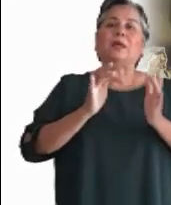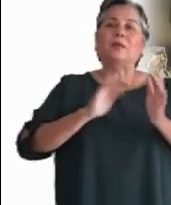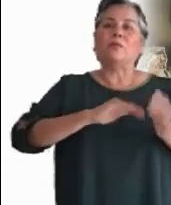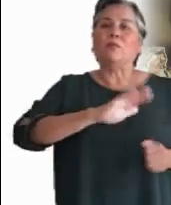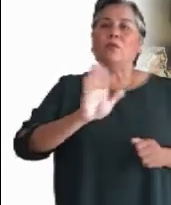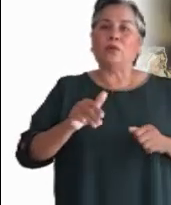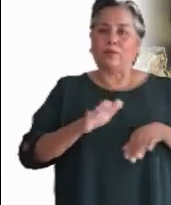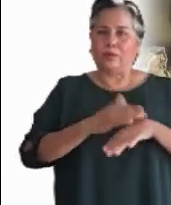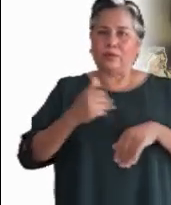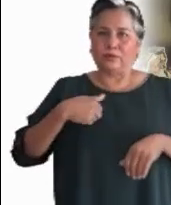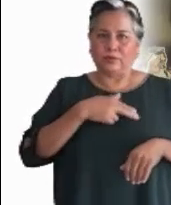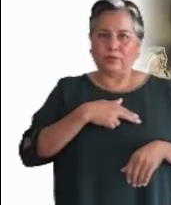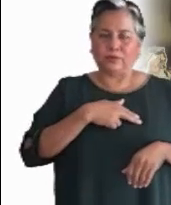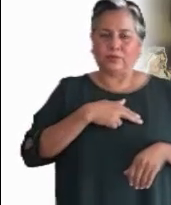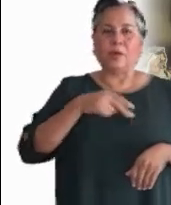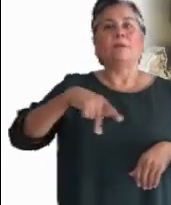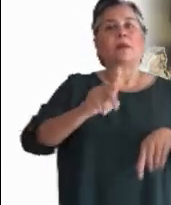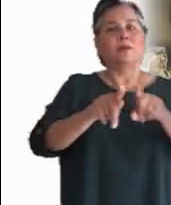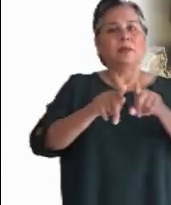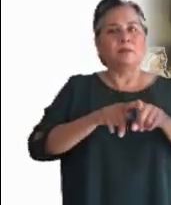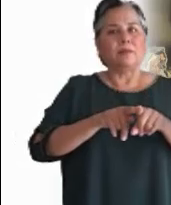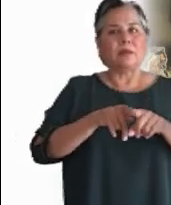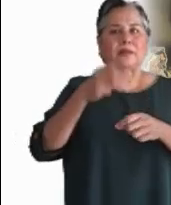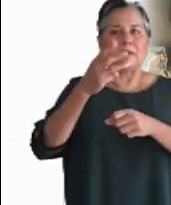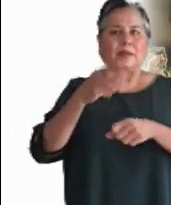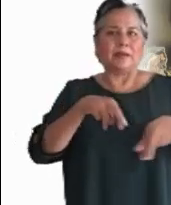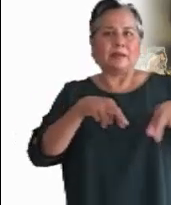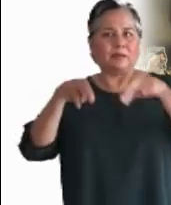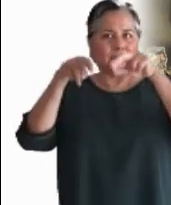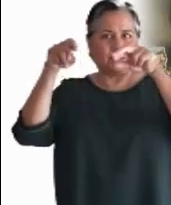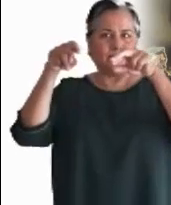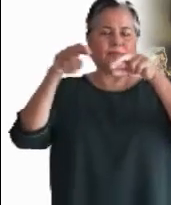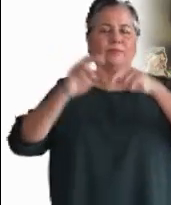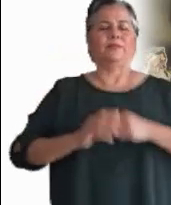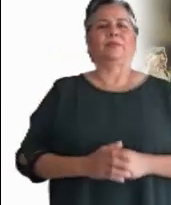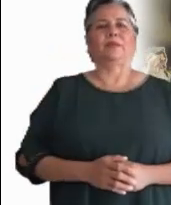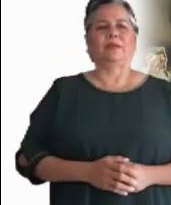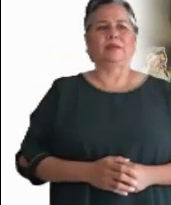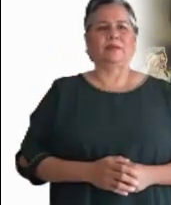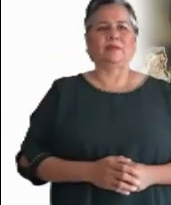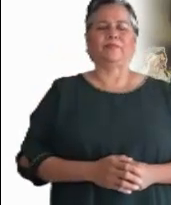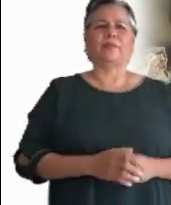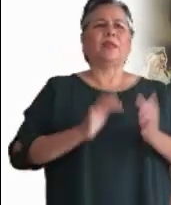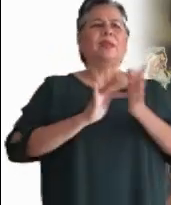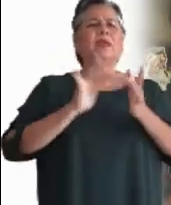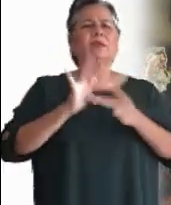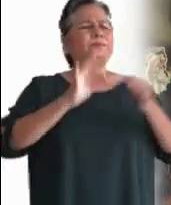entrega, de su muerte, pero también son señales de su resurrección. No les habla a sus discípulos como